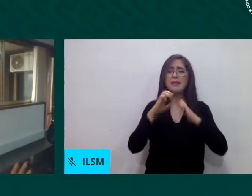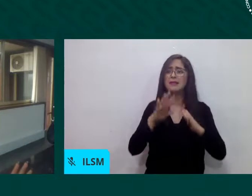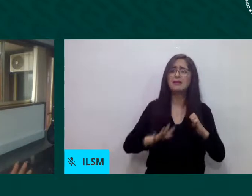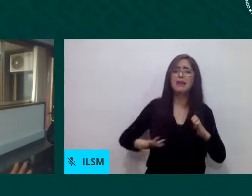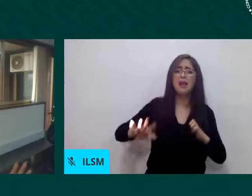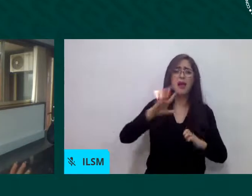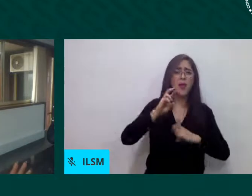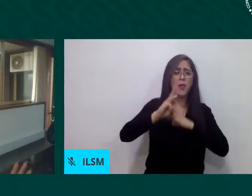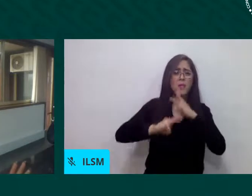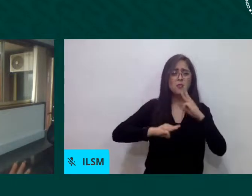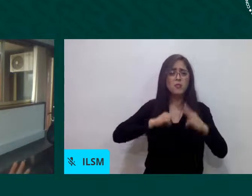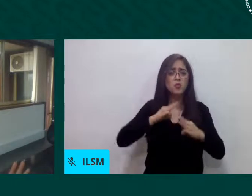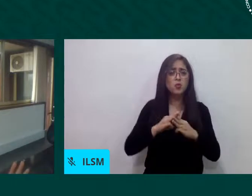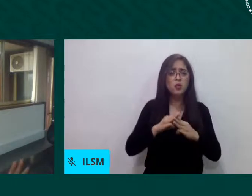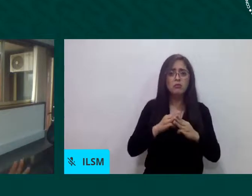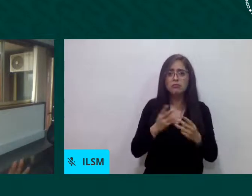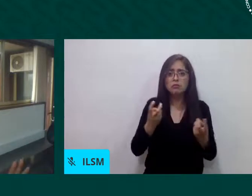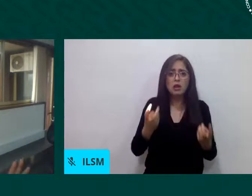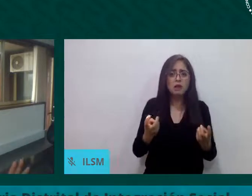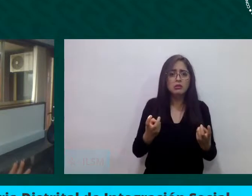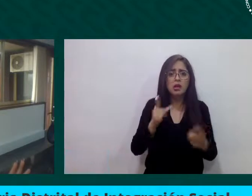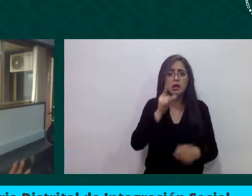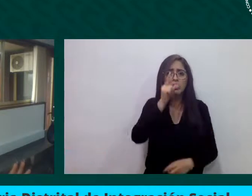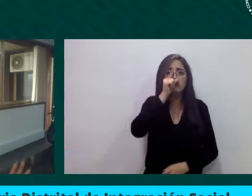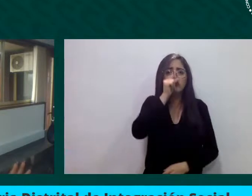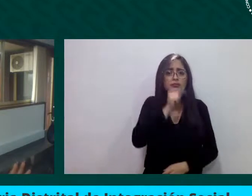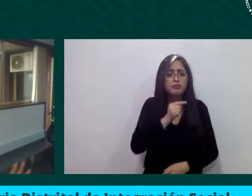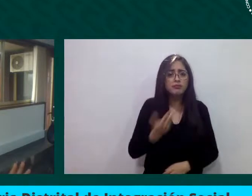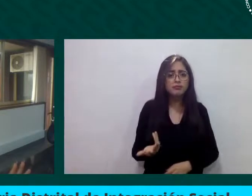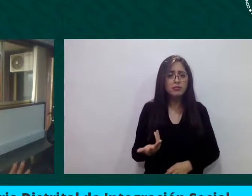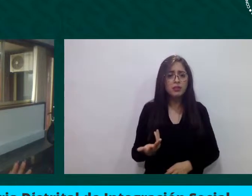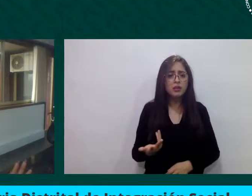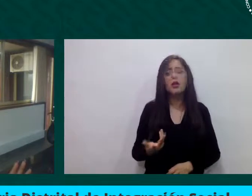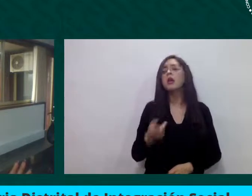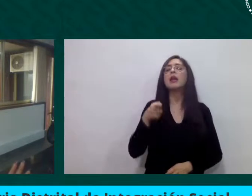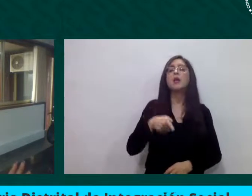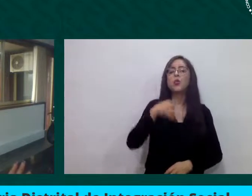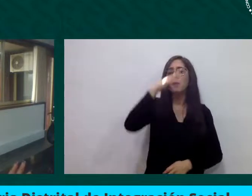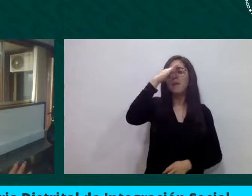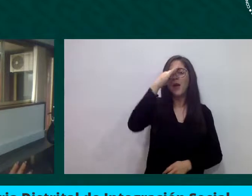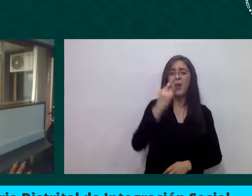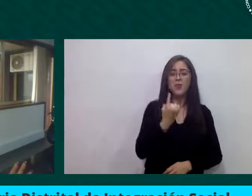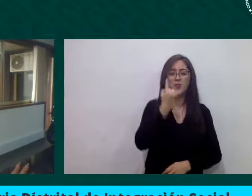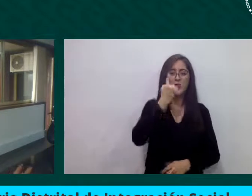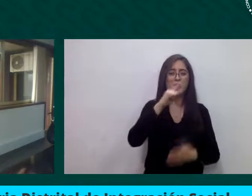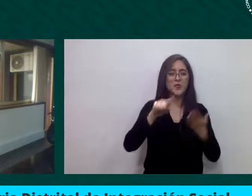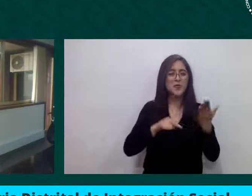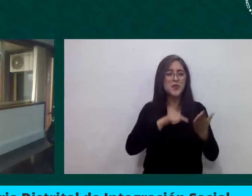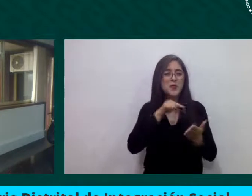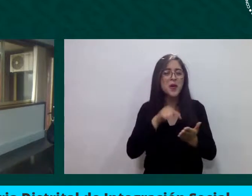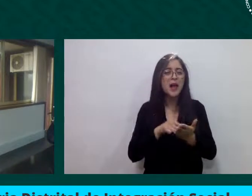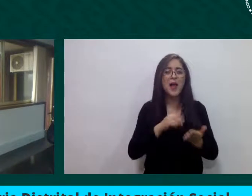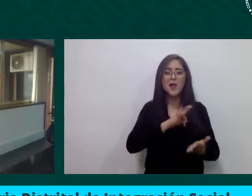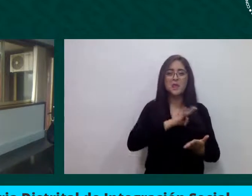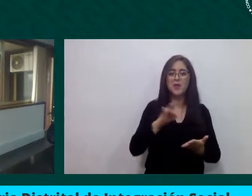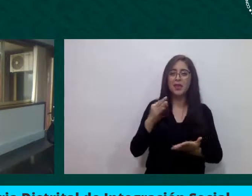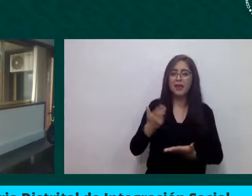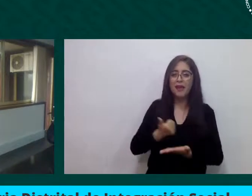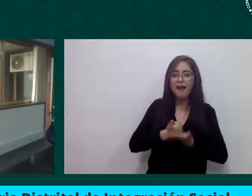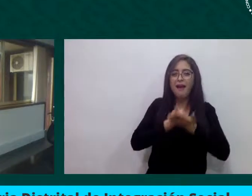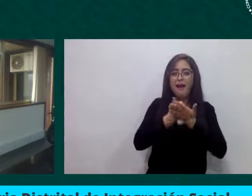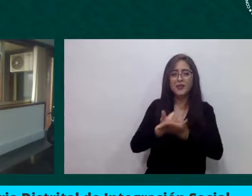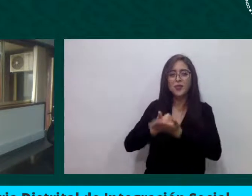trayectoria, porque no es en un lugar para poder llevar las ayudas, no es reunir a la gente para poder brindar,